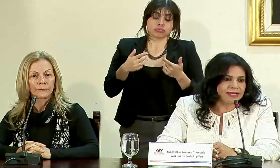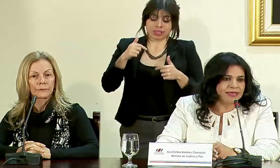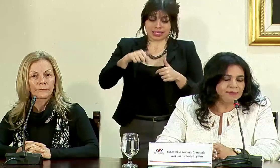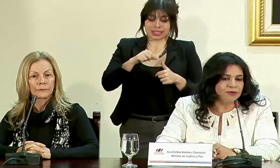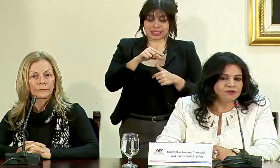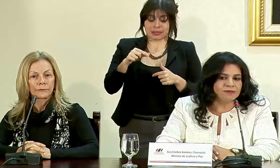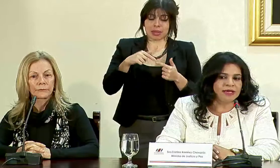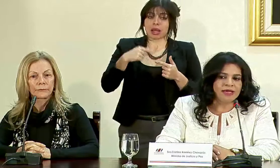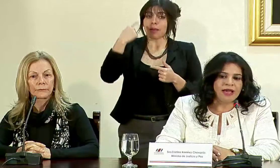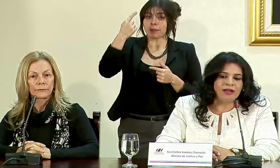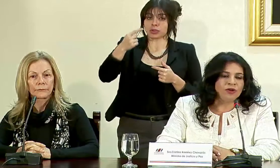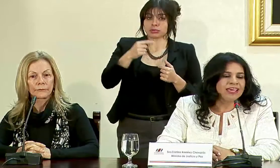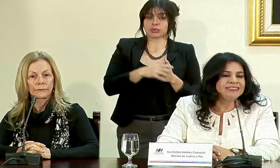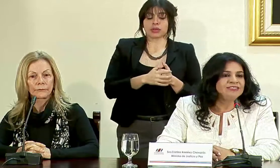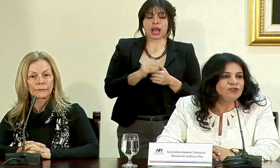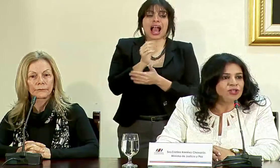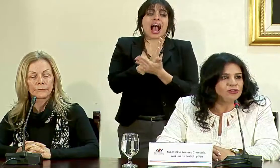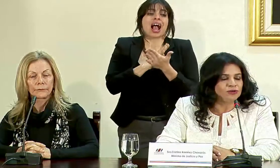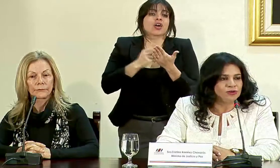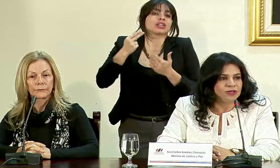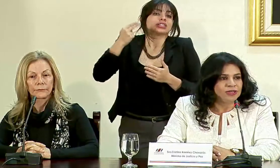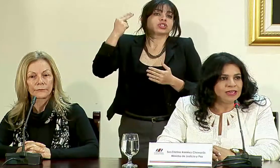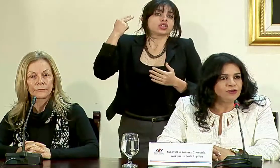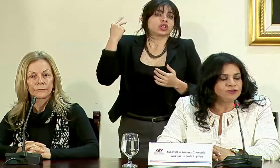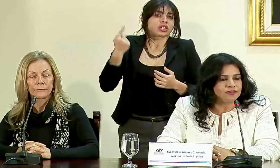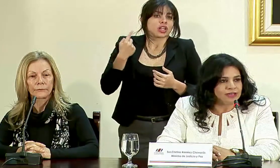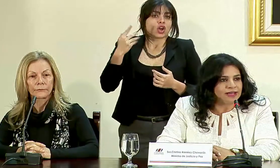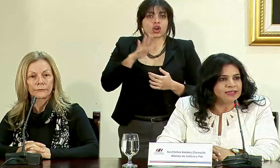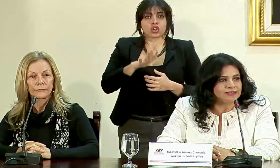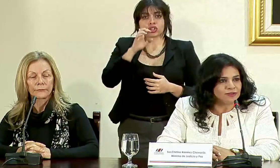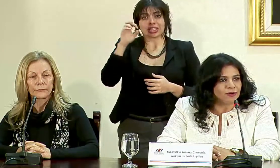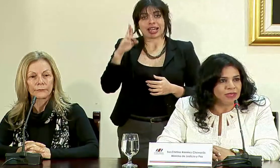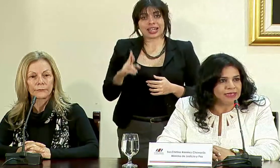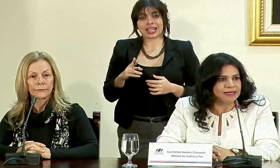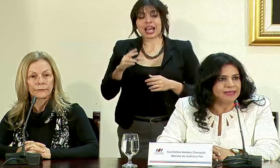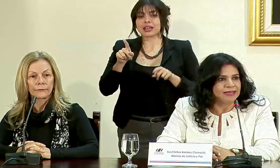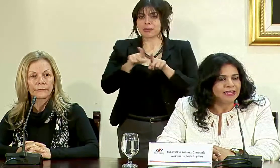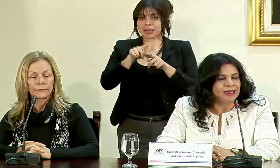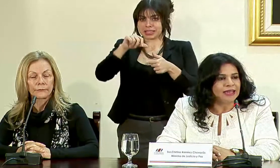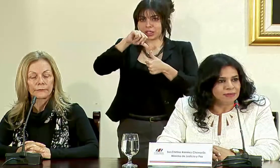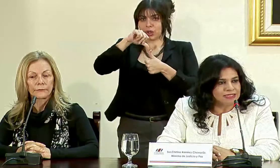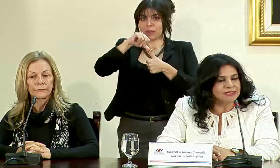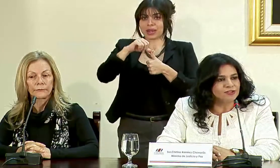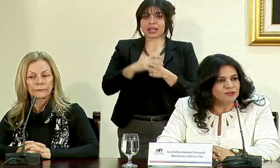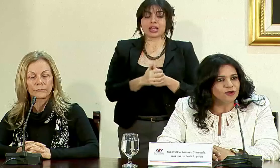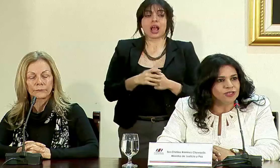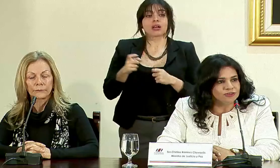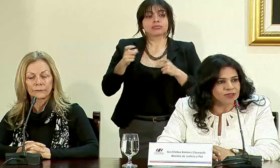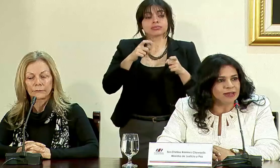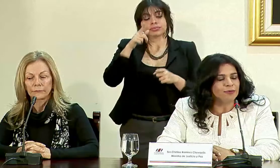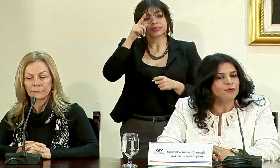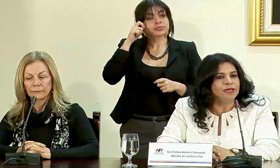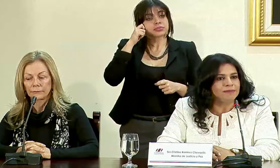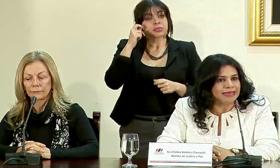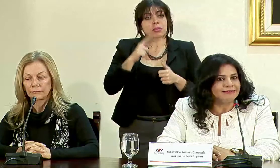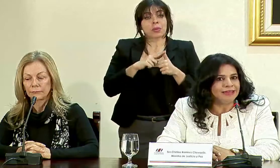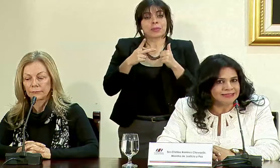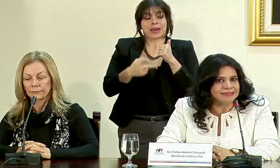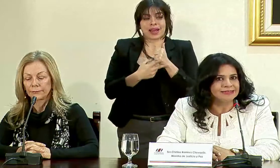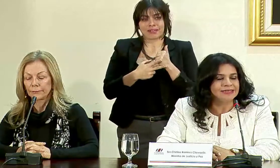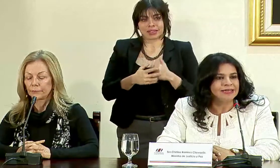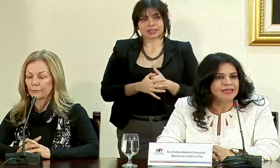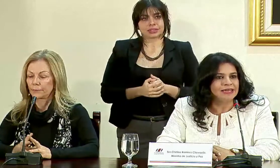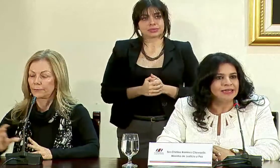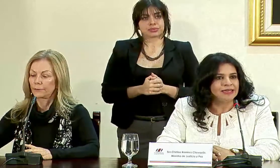esta semana y la próxima algo que es histórico en Costa Rica y en Centroamérica la administración Solís Rivera por primera